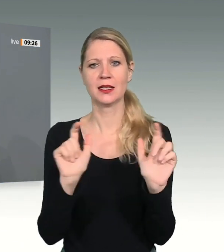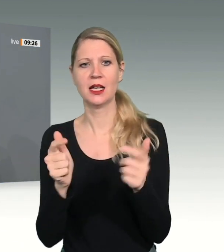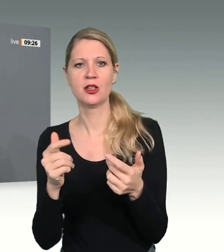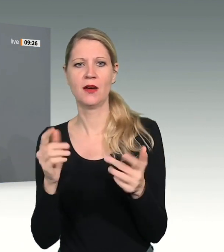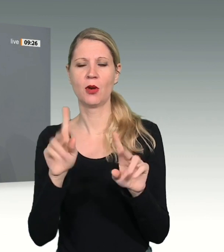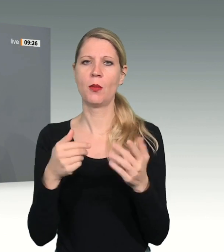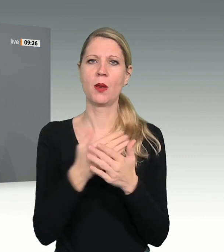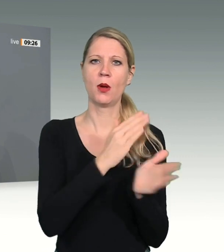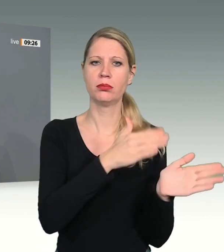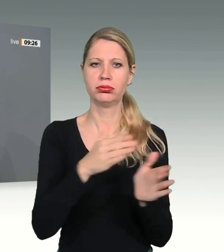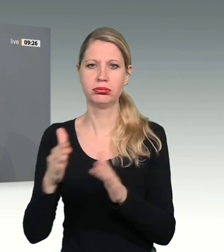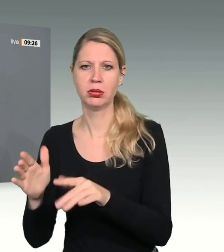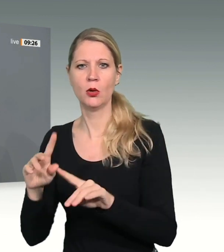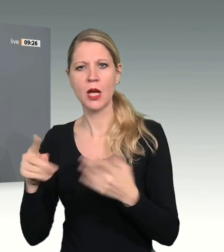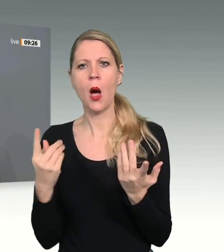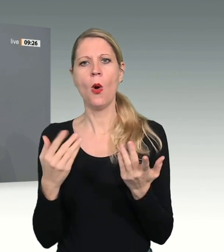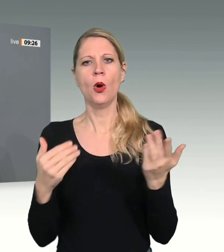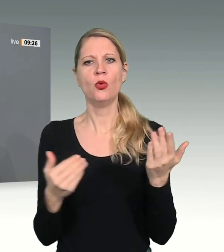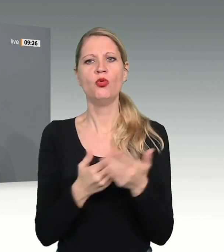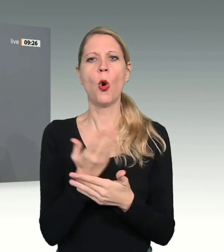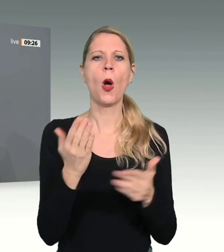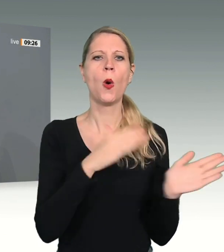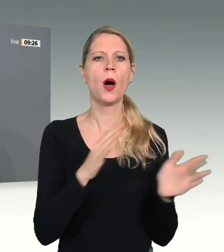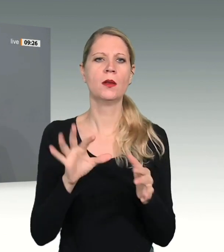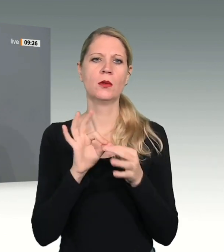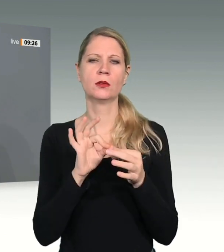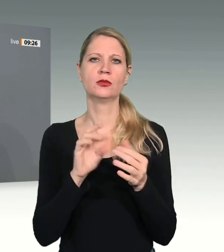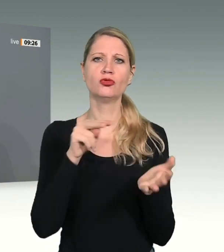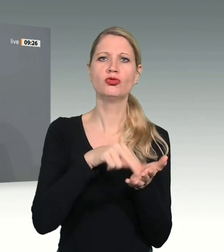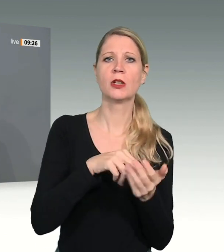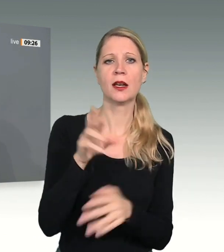von Bund, Ländern und Kommunen wieder effizienter machen könnten.